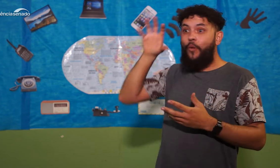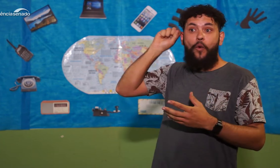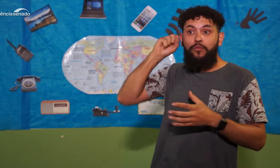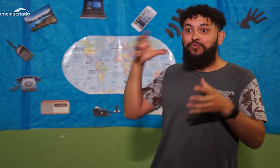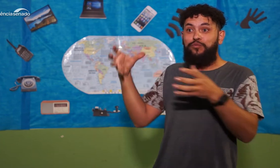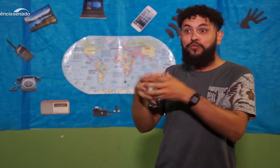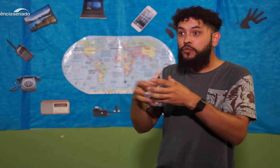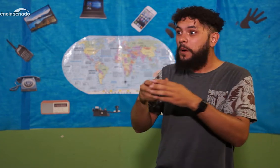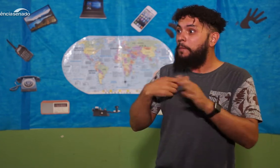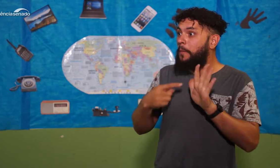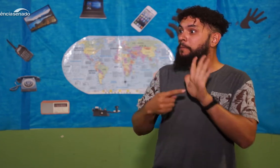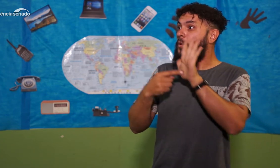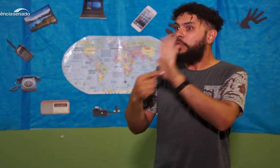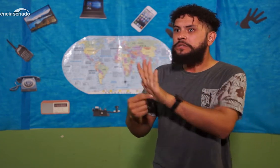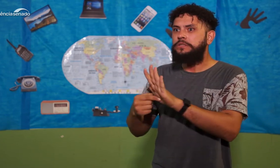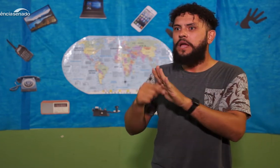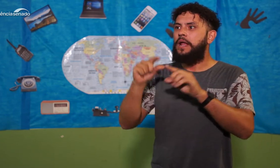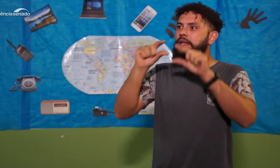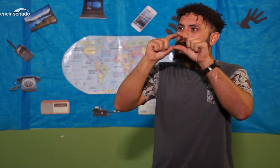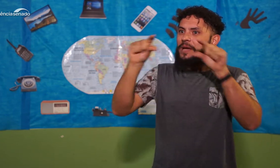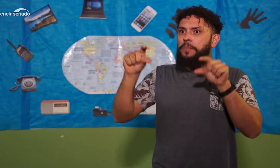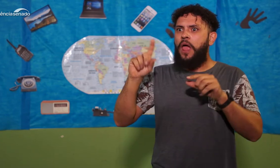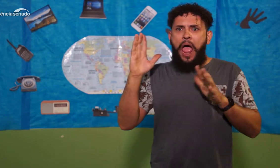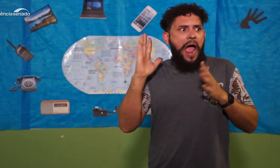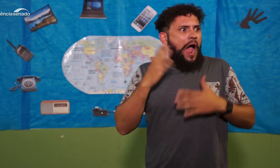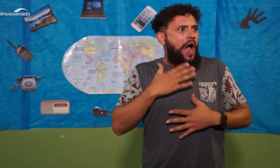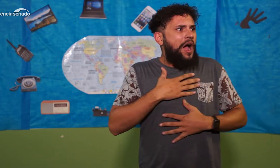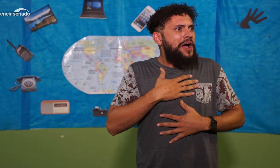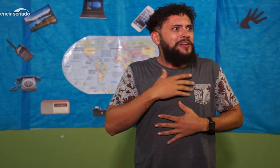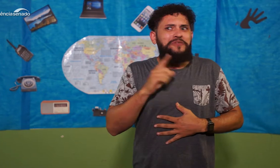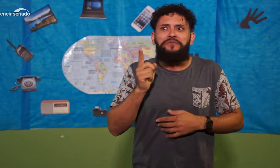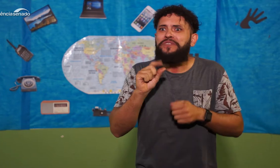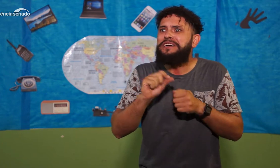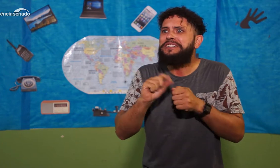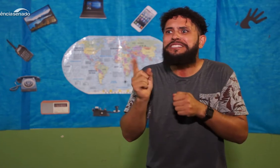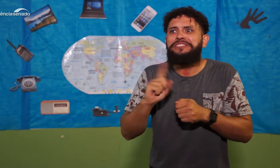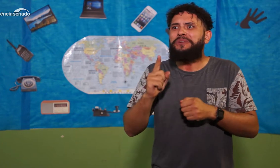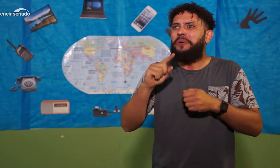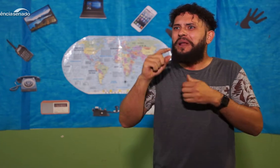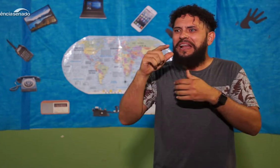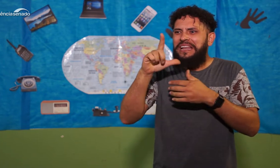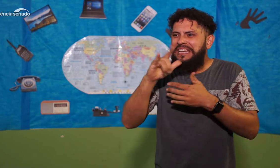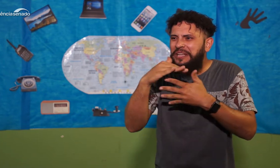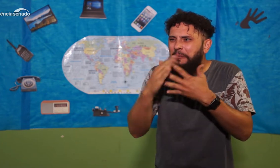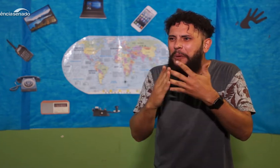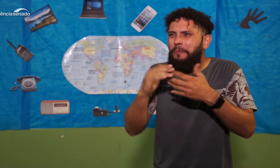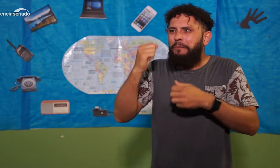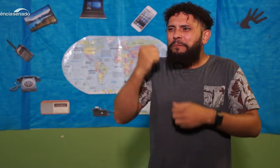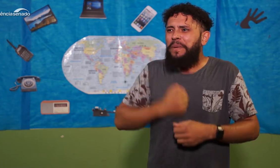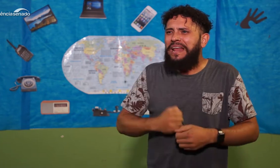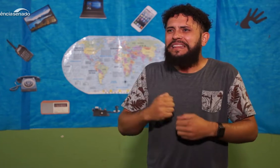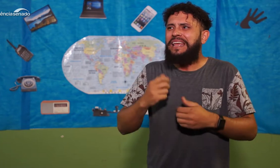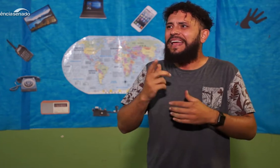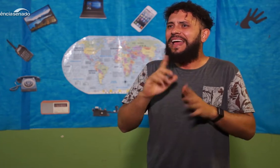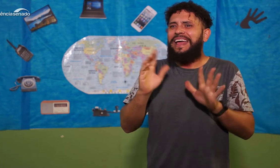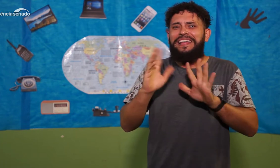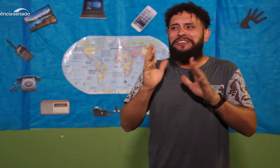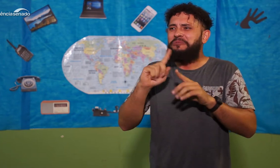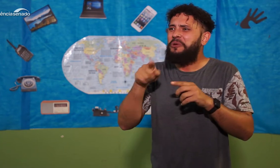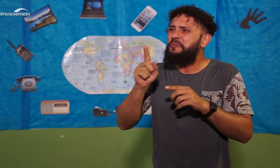título vai desprezar ou não? Mas aí tem legenda e aí a gente resolveu colocar para poder mostrar que